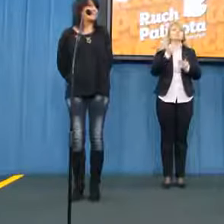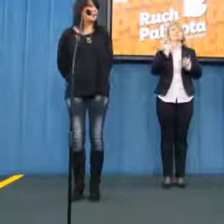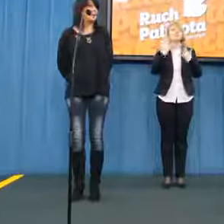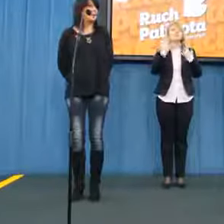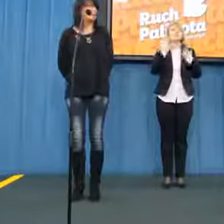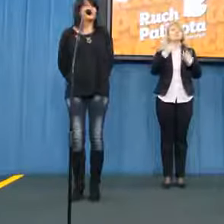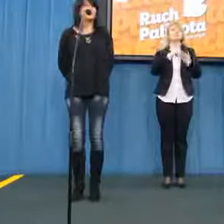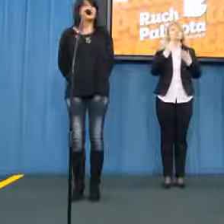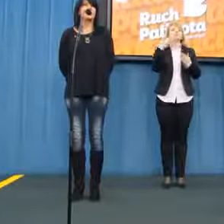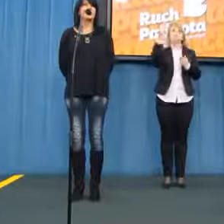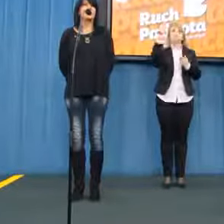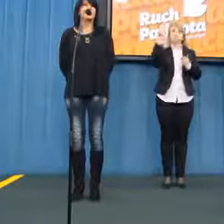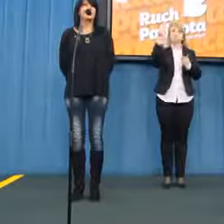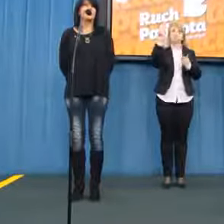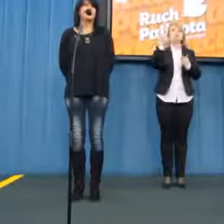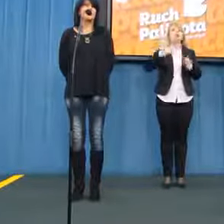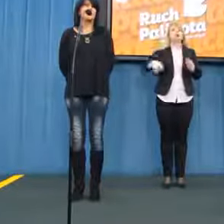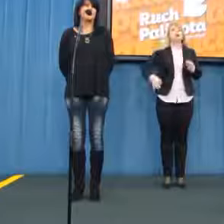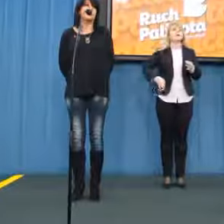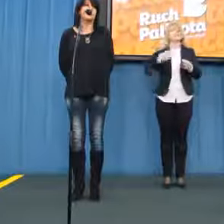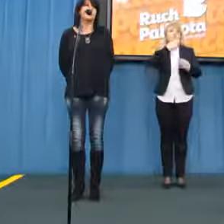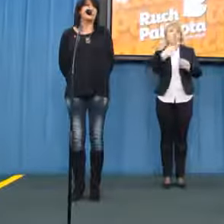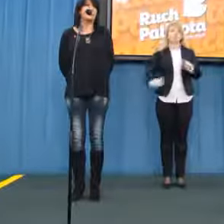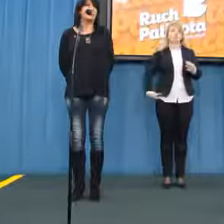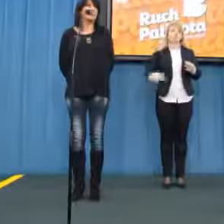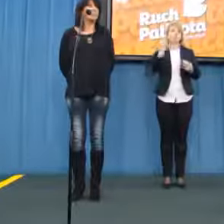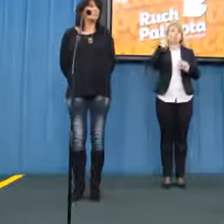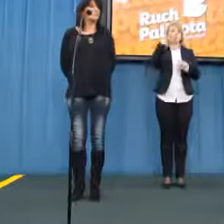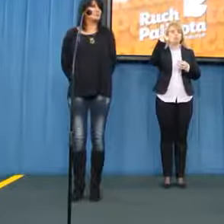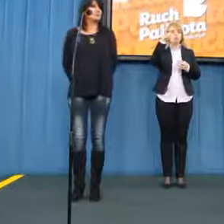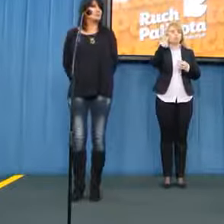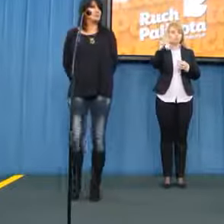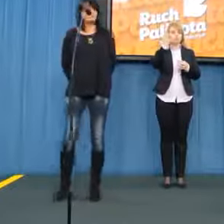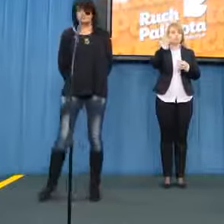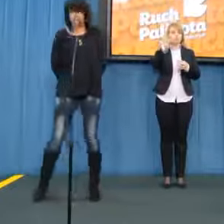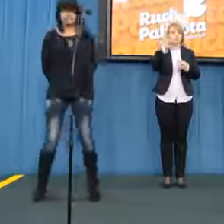solenne obietnice Donalda Tuska, właśnie związane z tym tematem.